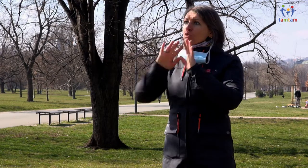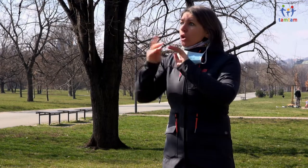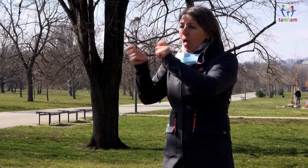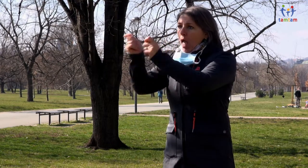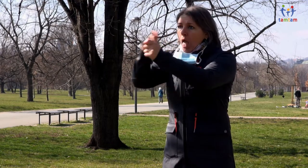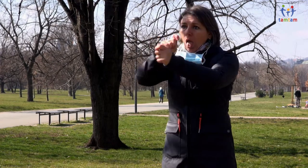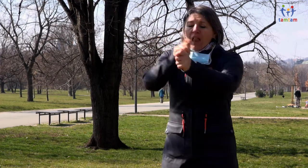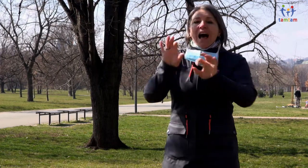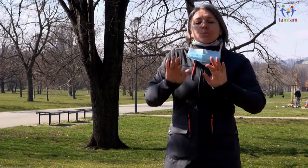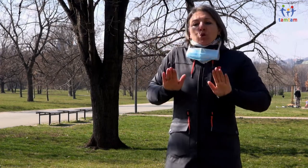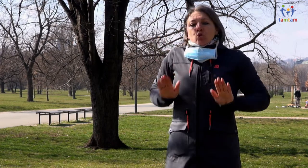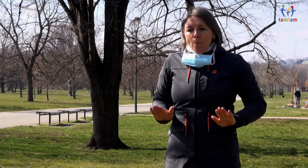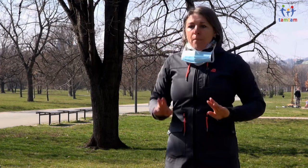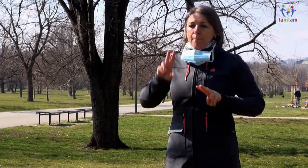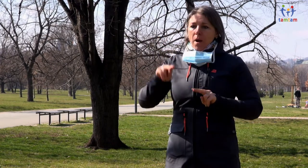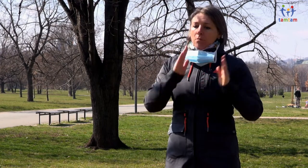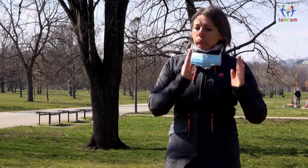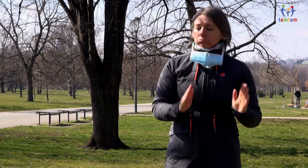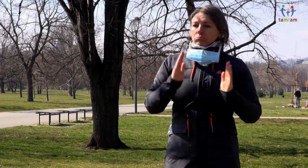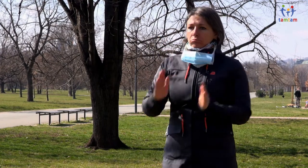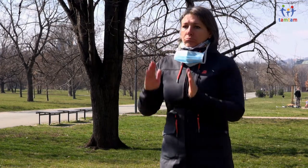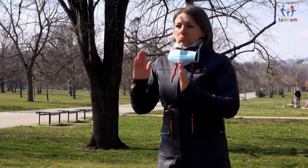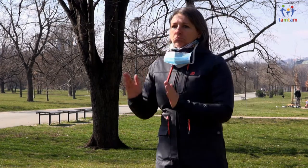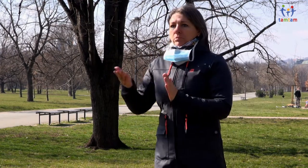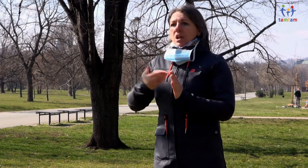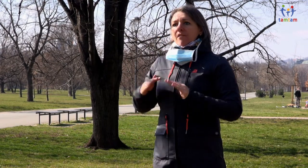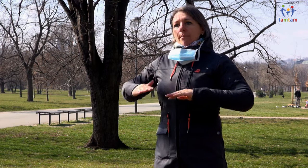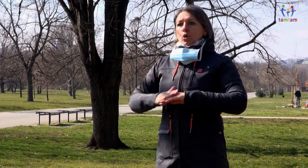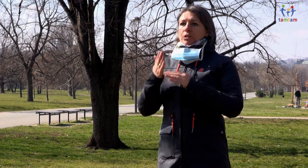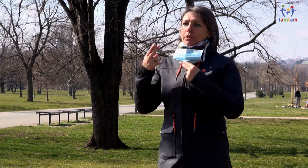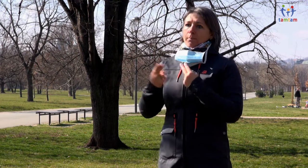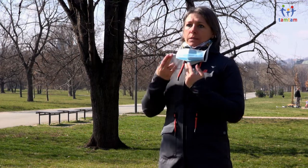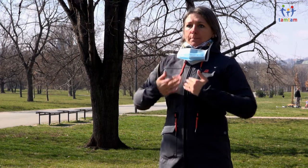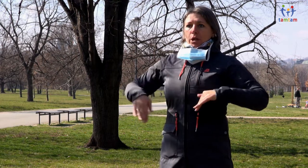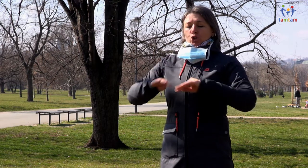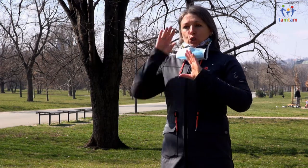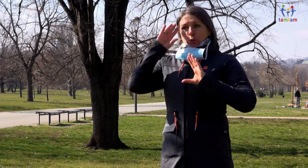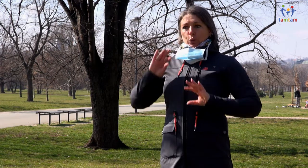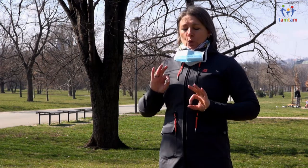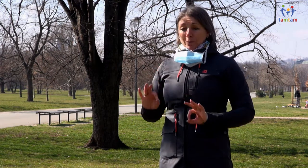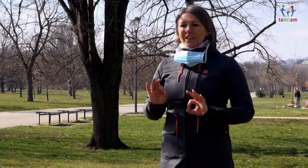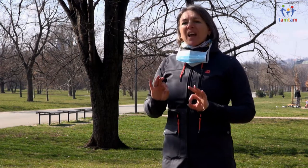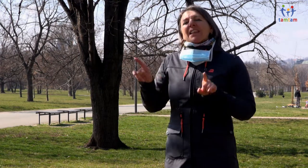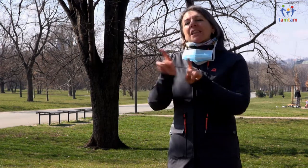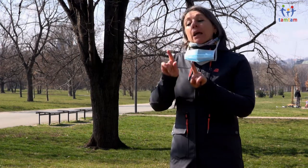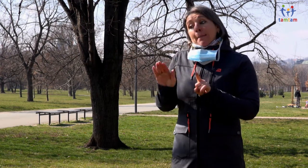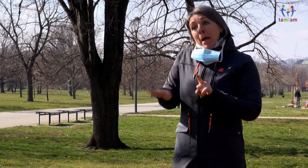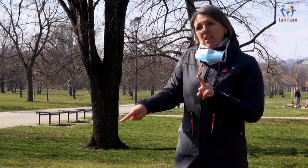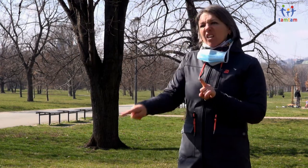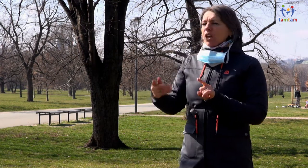nám dává vlastně ta rutina, nám dává pocit bezpečí. Pro malé děti nám se osvědčuje třeba si udělat i takový